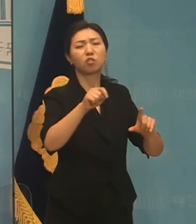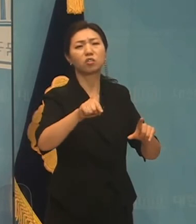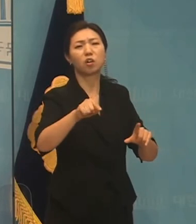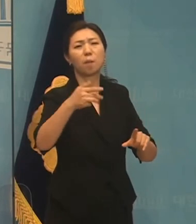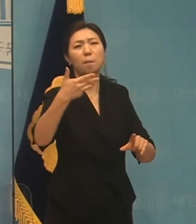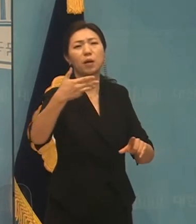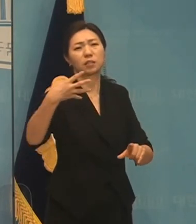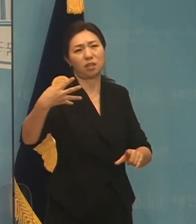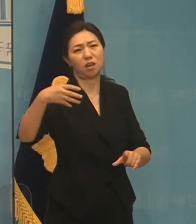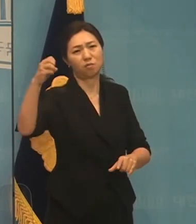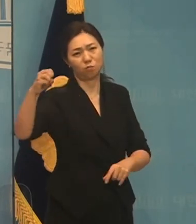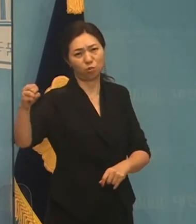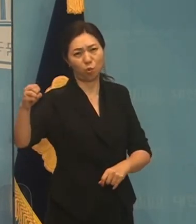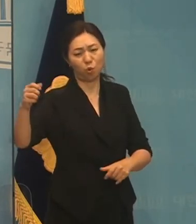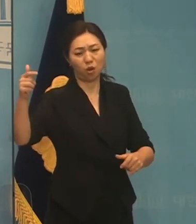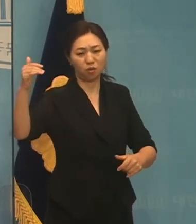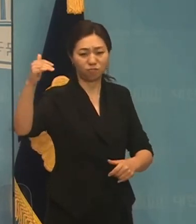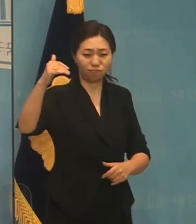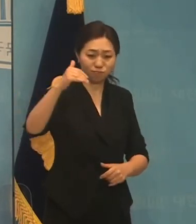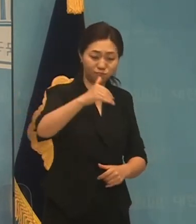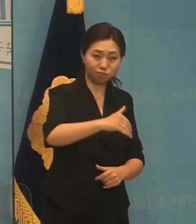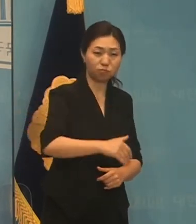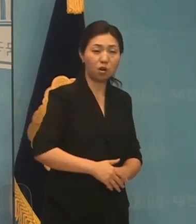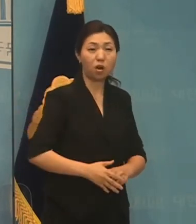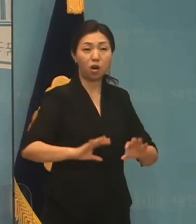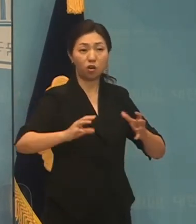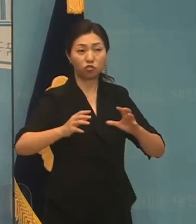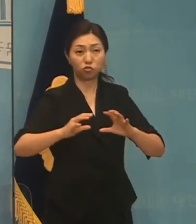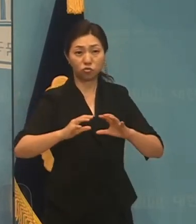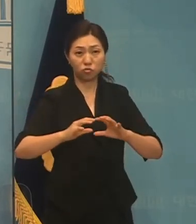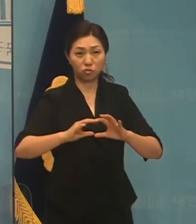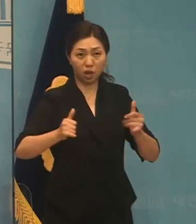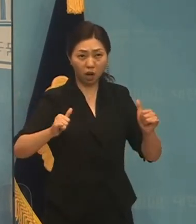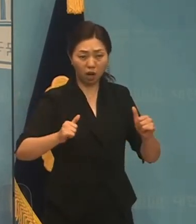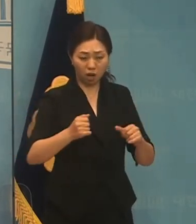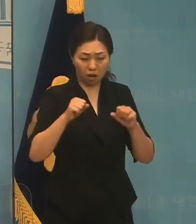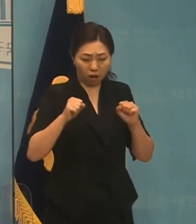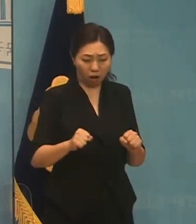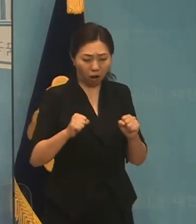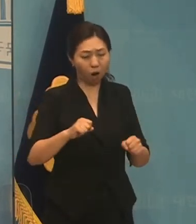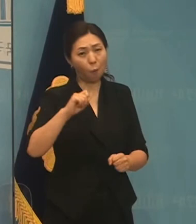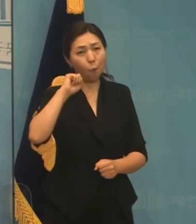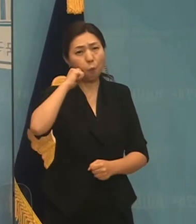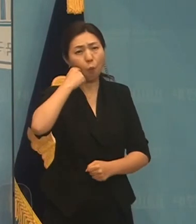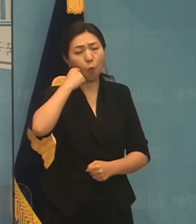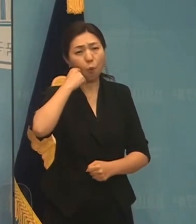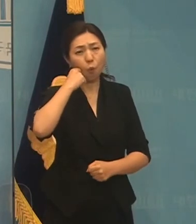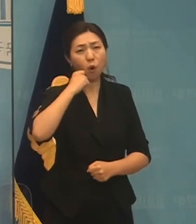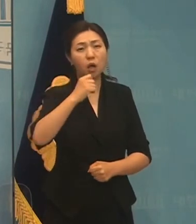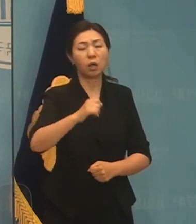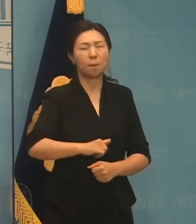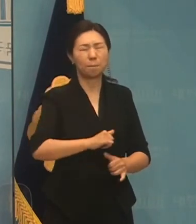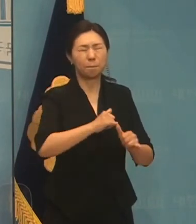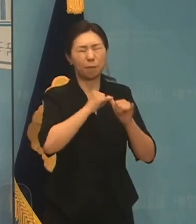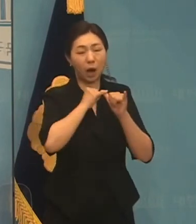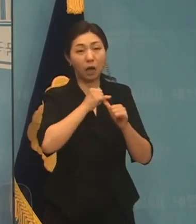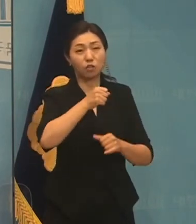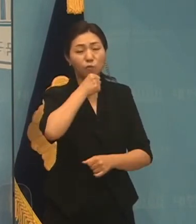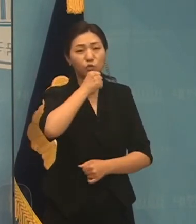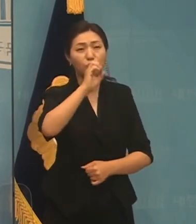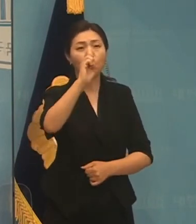국가 전망의 위기 상황입니다. 자살율이 5.22 국가 가운데 1위이고,